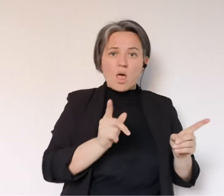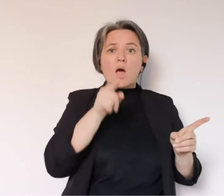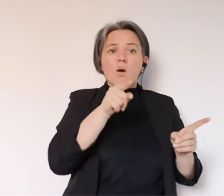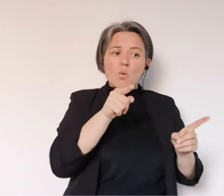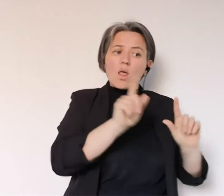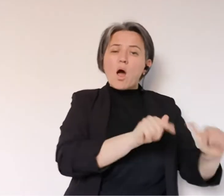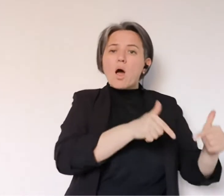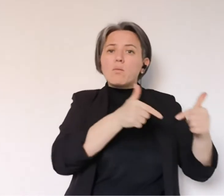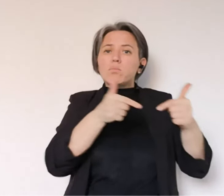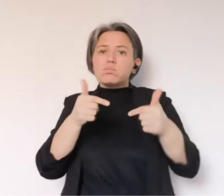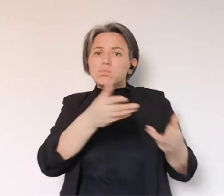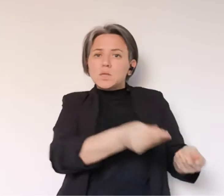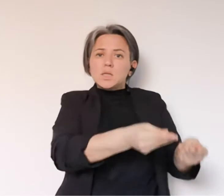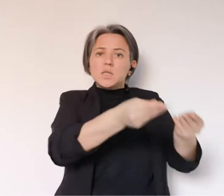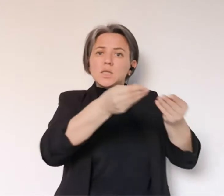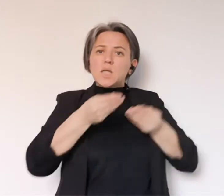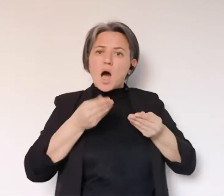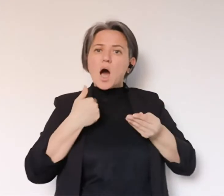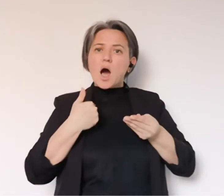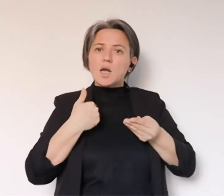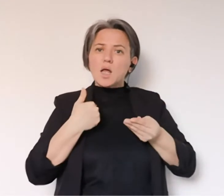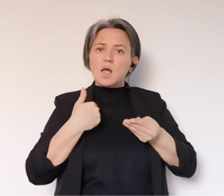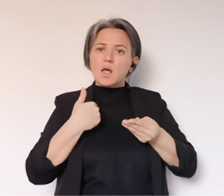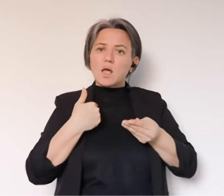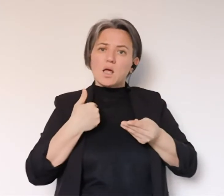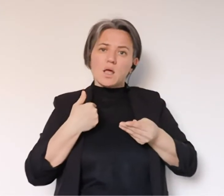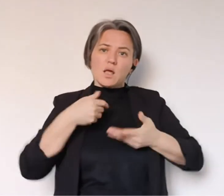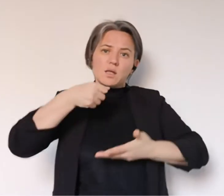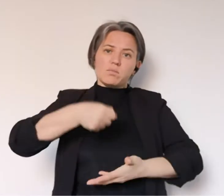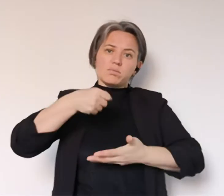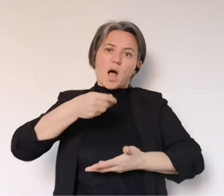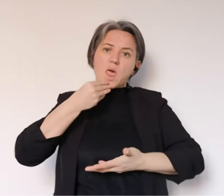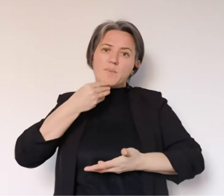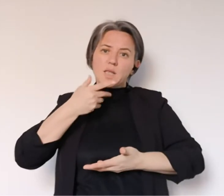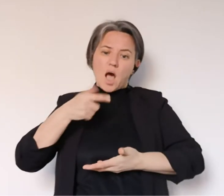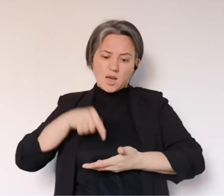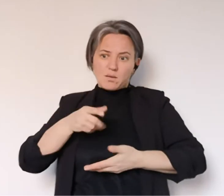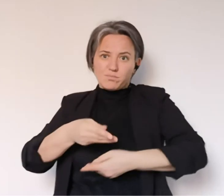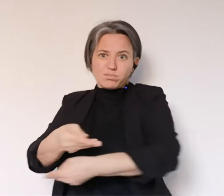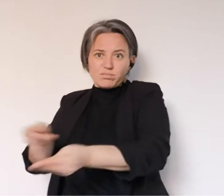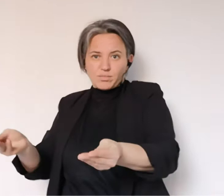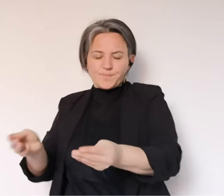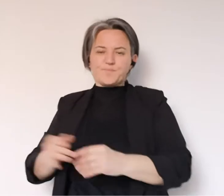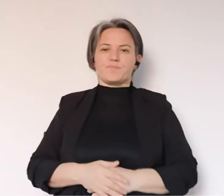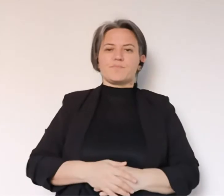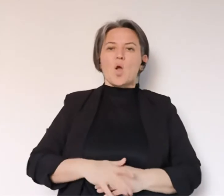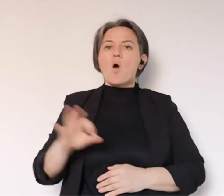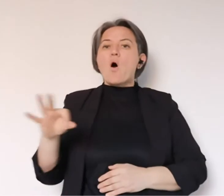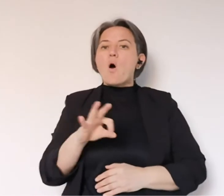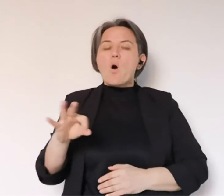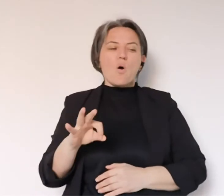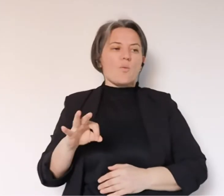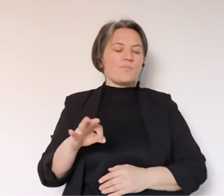via e non sapete dove darglielo è, potete rimpinguare ulteriormente le borse alimentari che daremo a